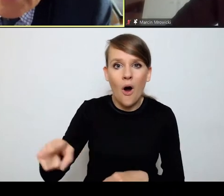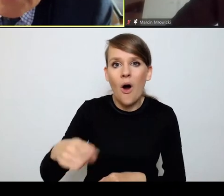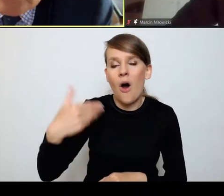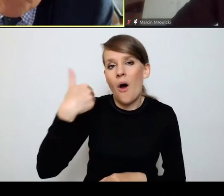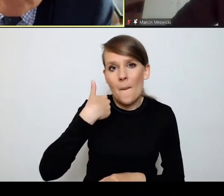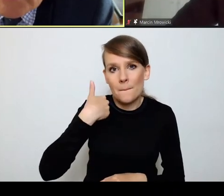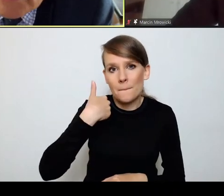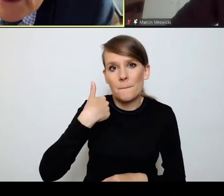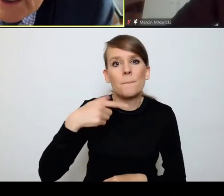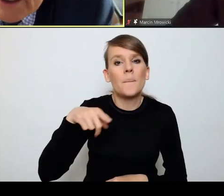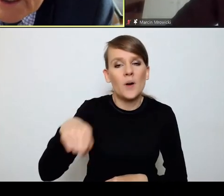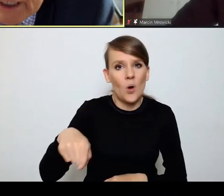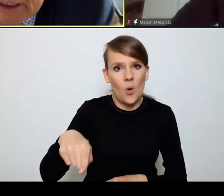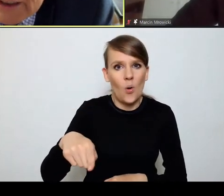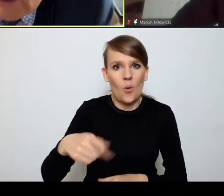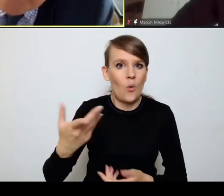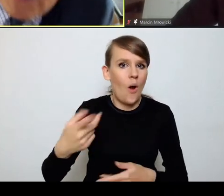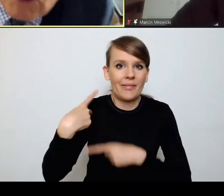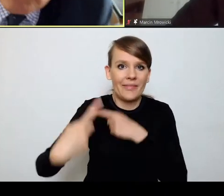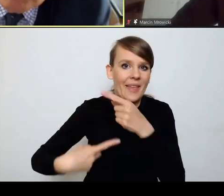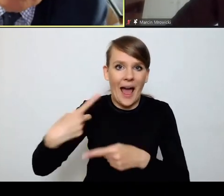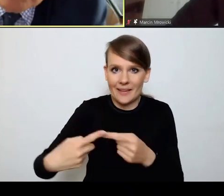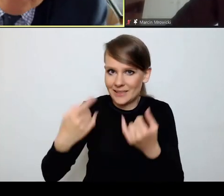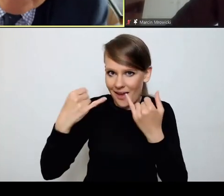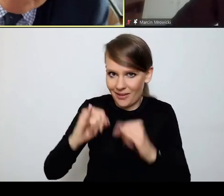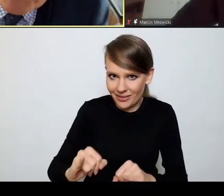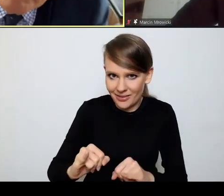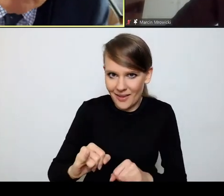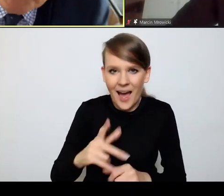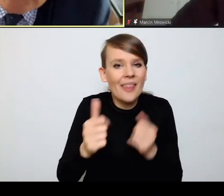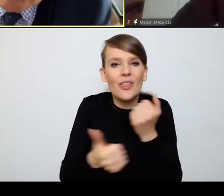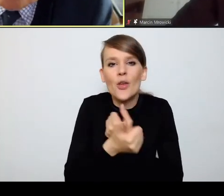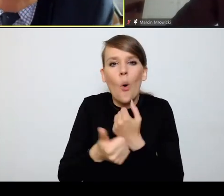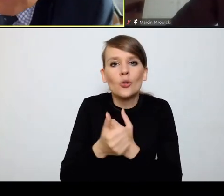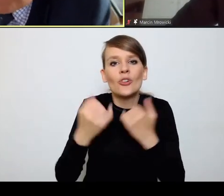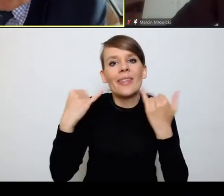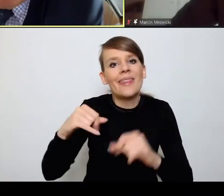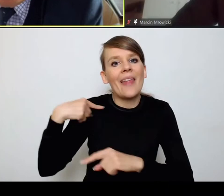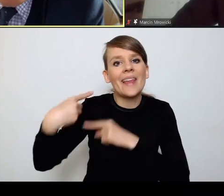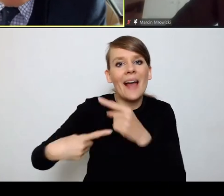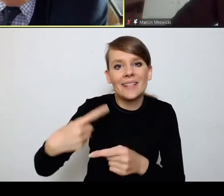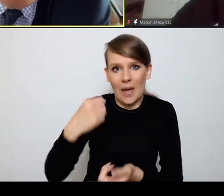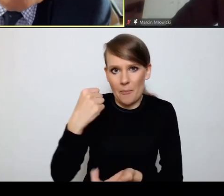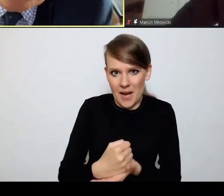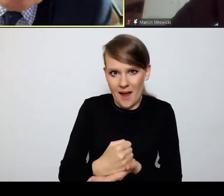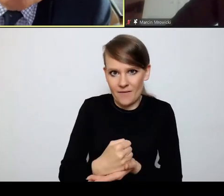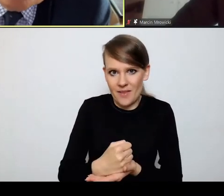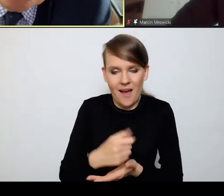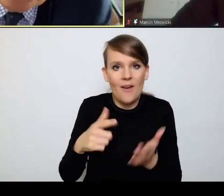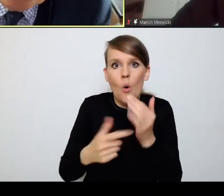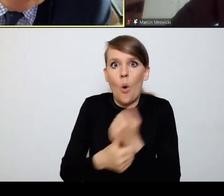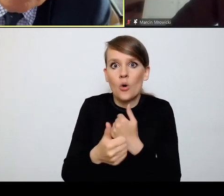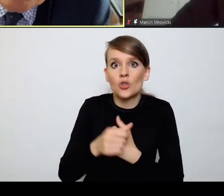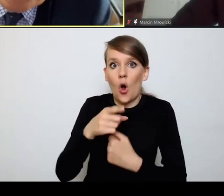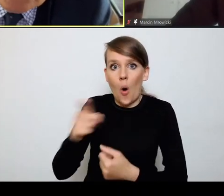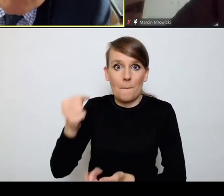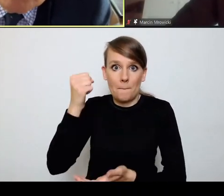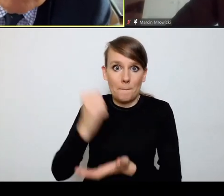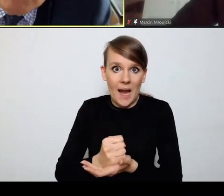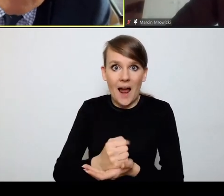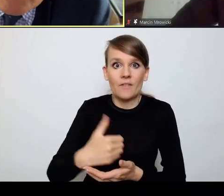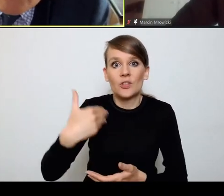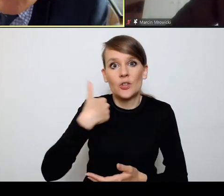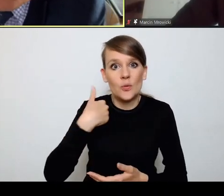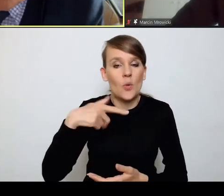nagle na tle zupełnie innej tradycji. To nie tylko chodzi o inną tradycję prawną, nie tylko chodzi o to, że to byli prawnicy, którzy wyrośli w świecie